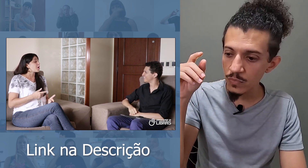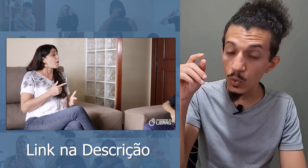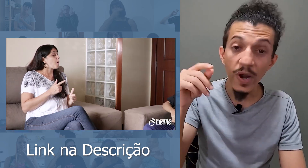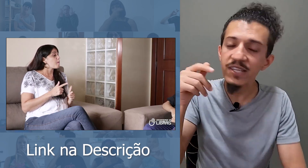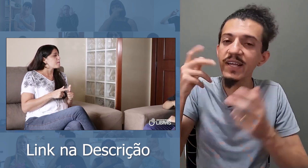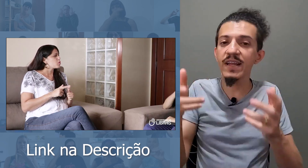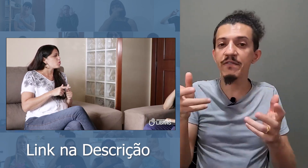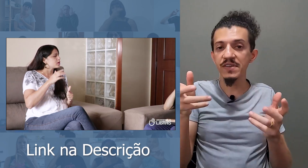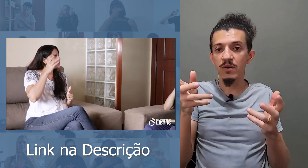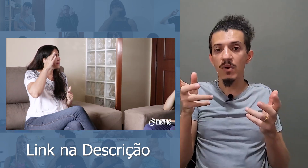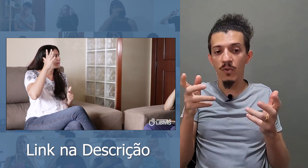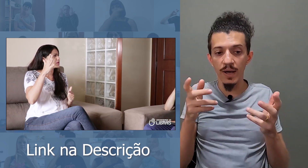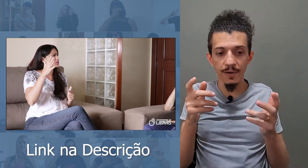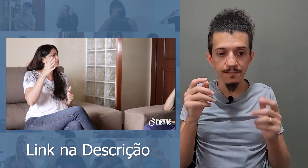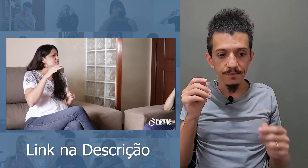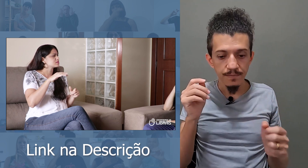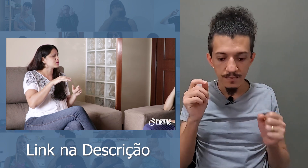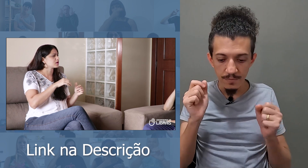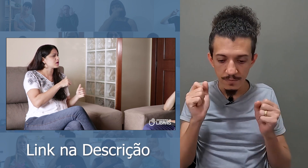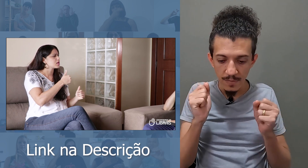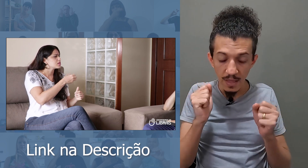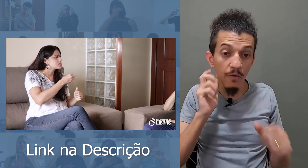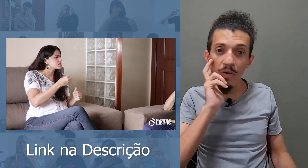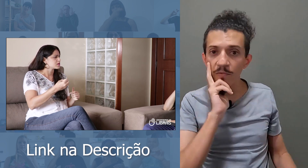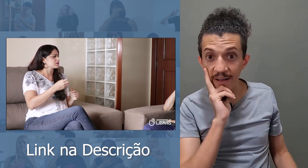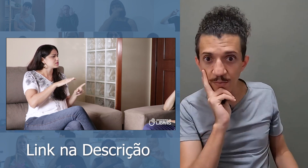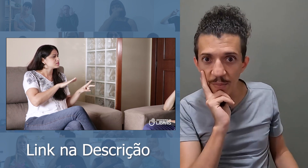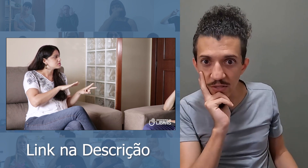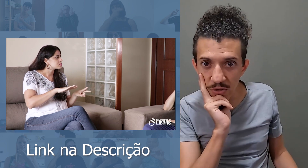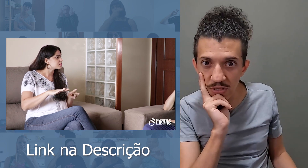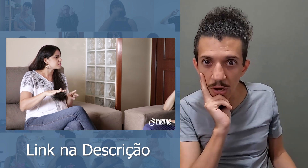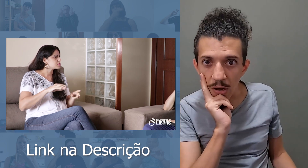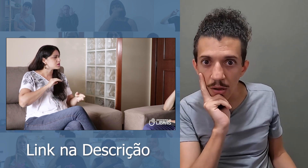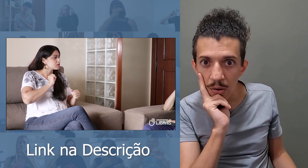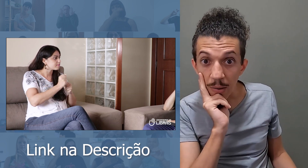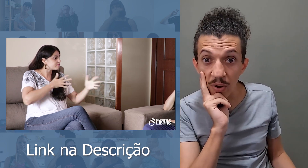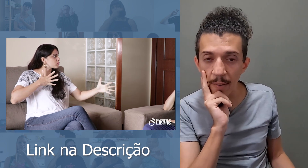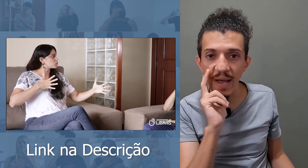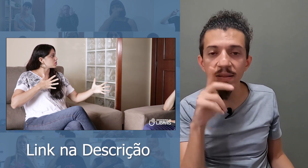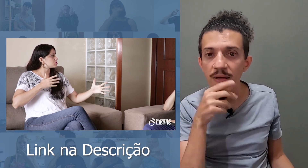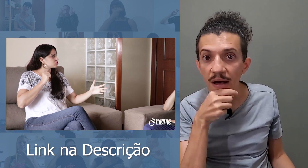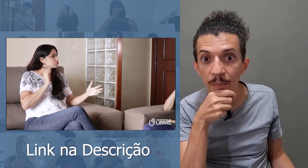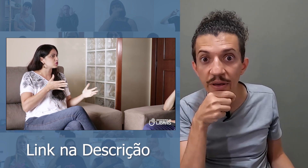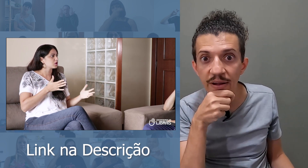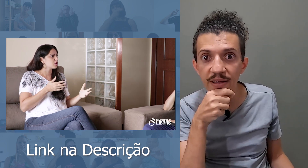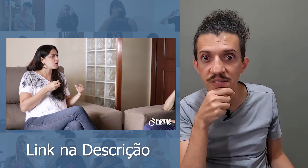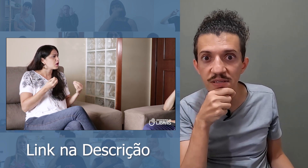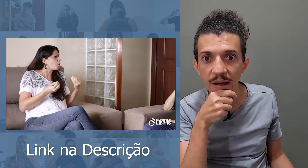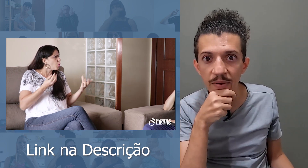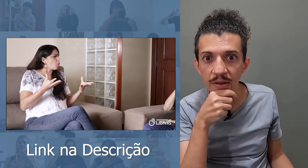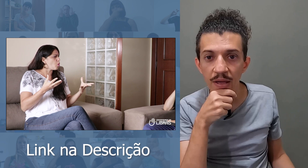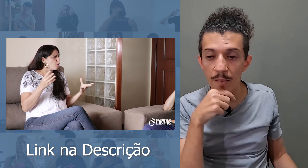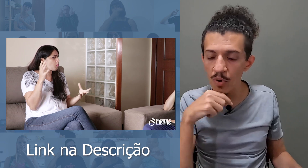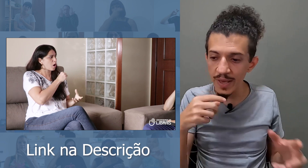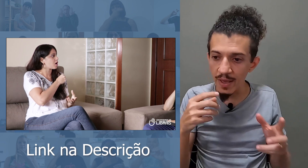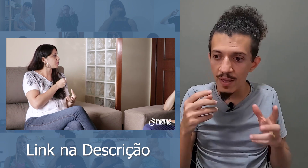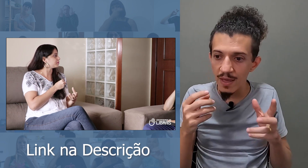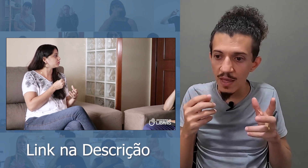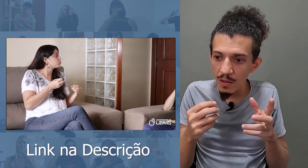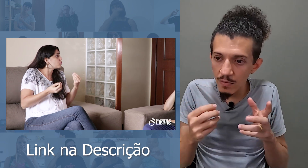Durante a entrevista com a Luana, em vários momentos eu estou assim, com a boca aberta, apoiando aqui assim, sabe? Por quê? Eu